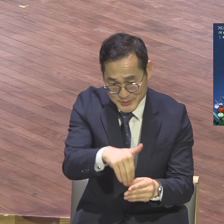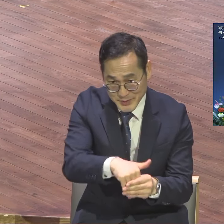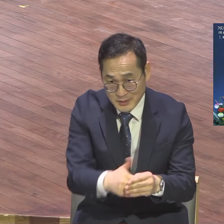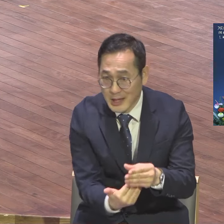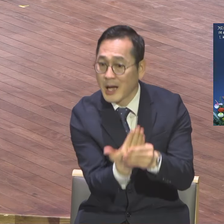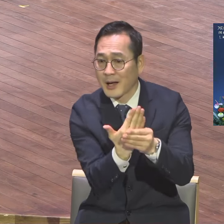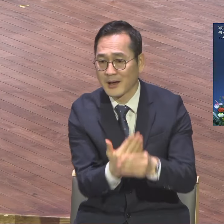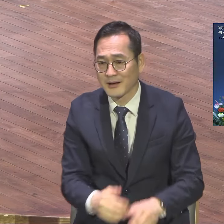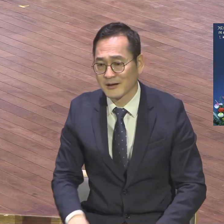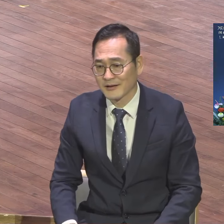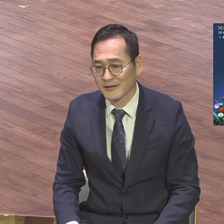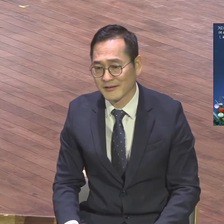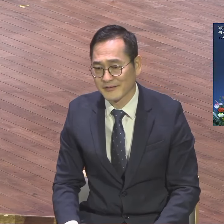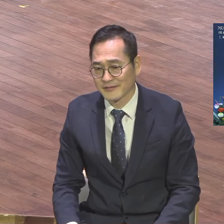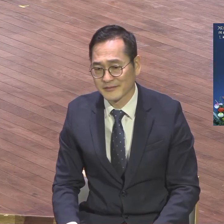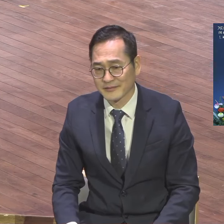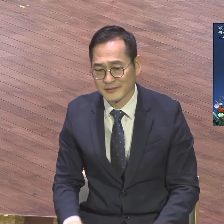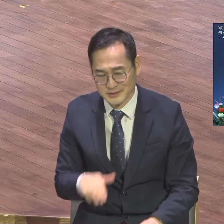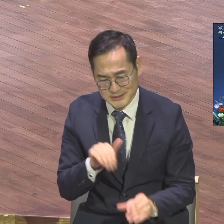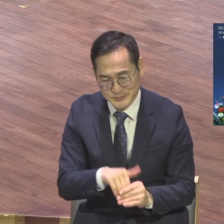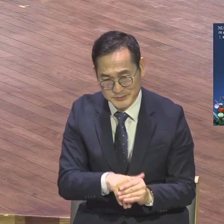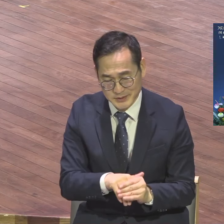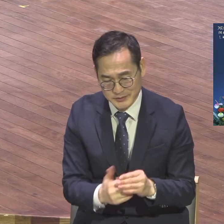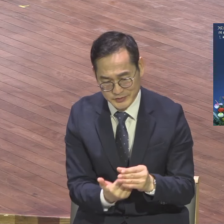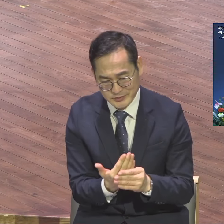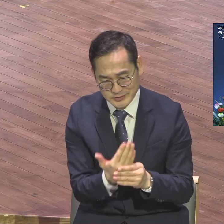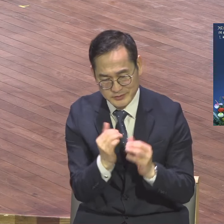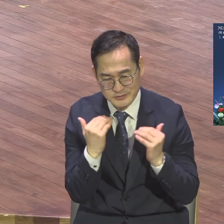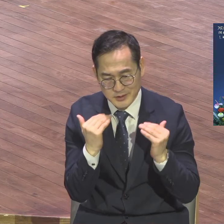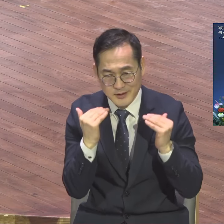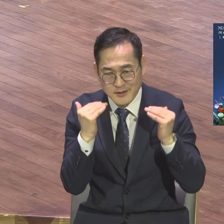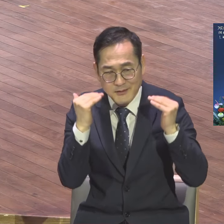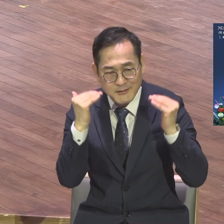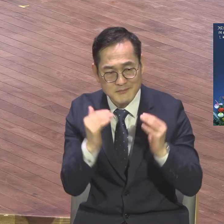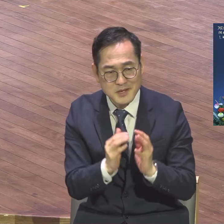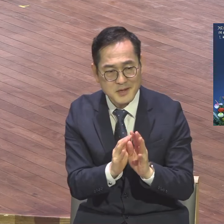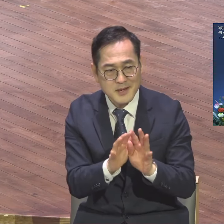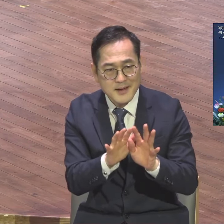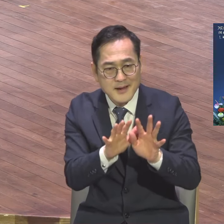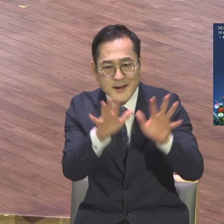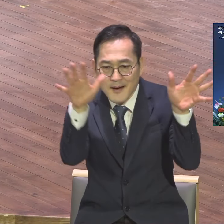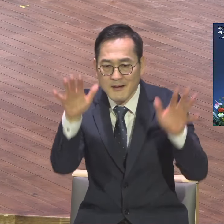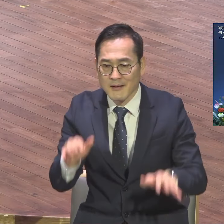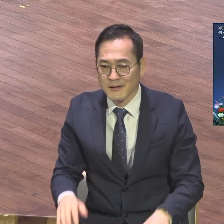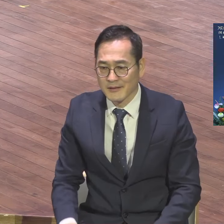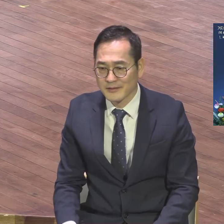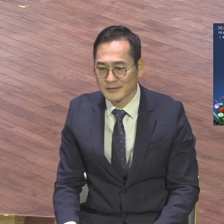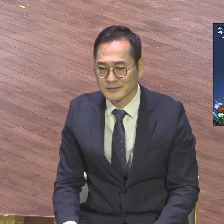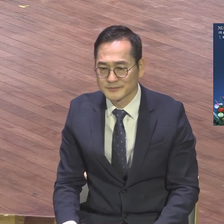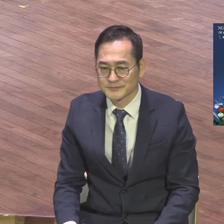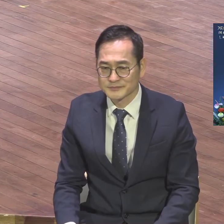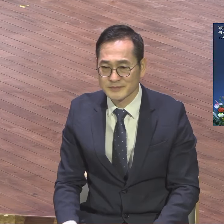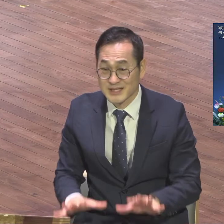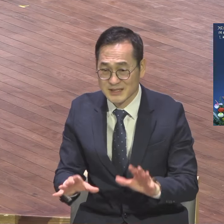아무리 작아도 그 안에 생명이기 때문에 여름 이 겨울에 말이에요. 눈이 오고 지금 영하가 영하 10도